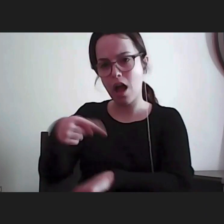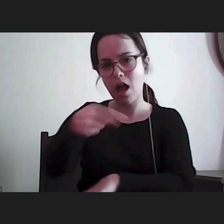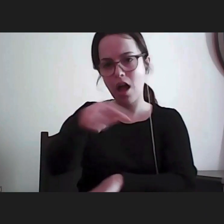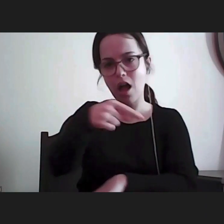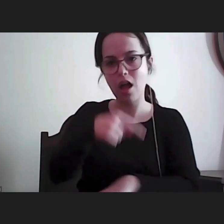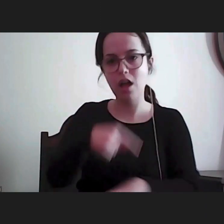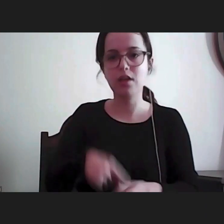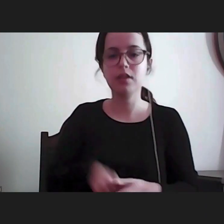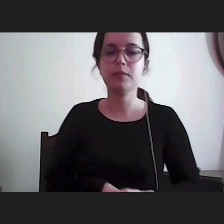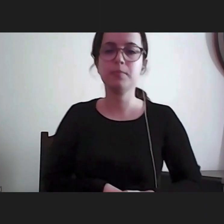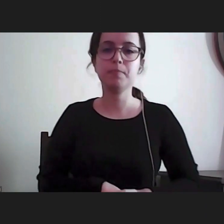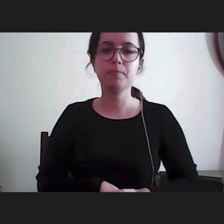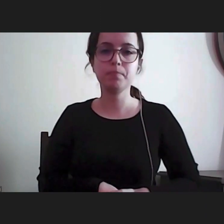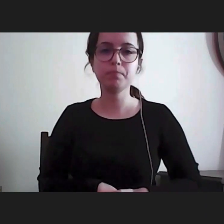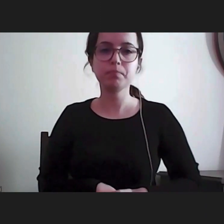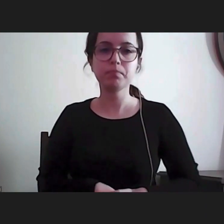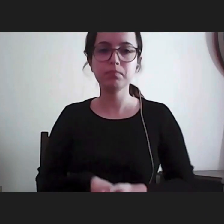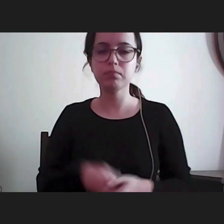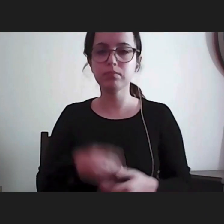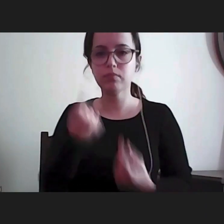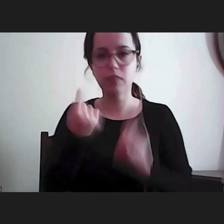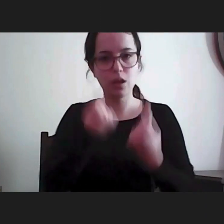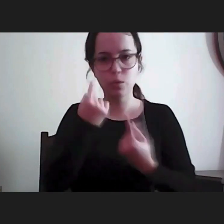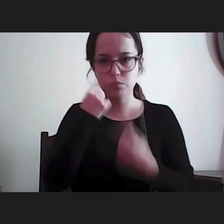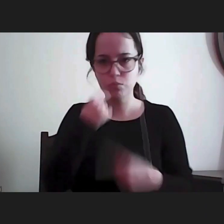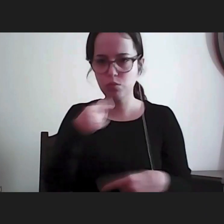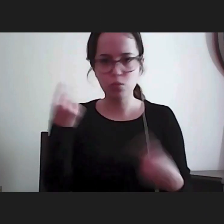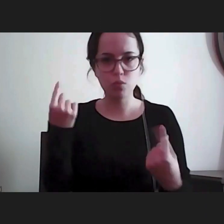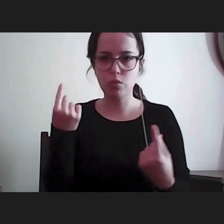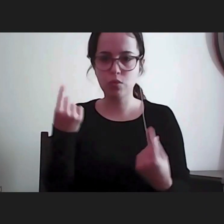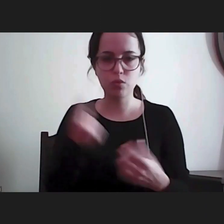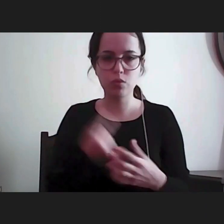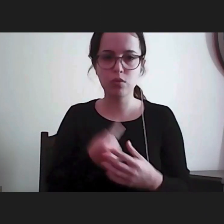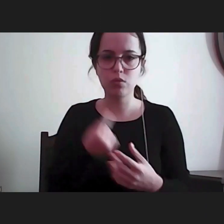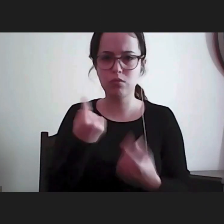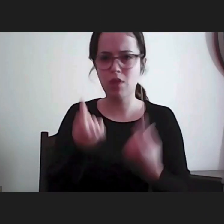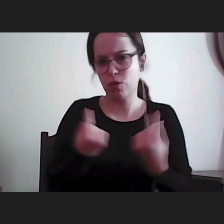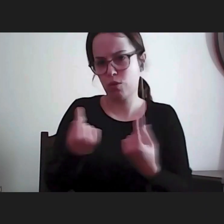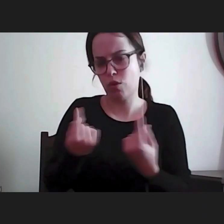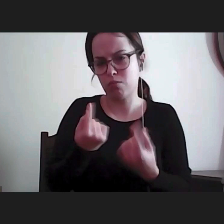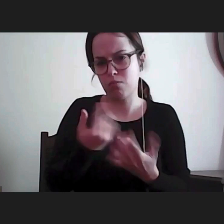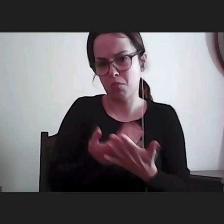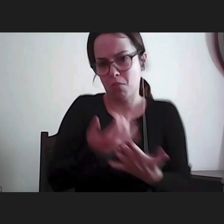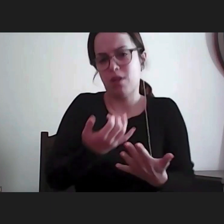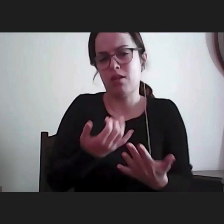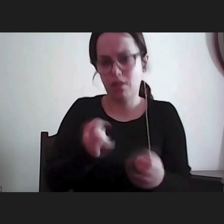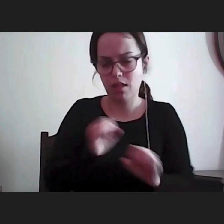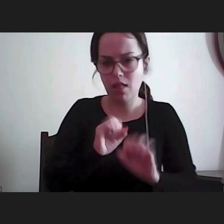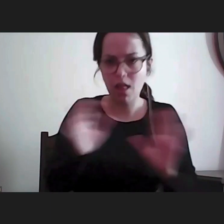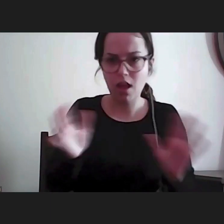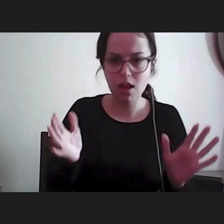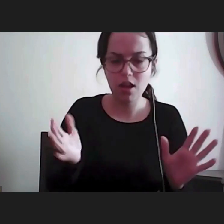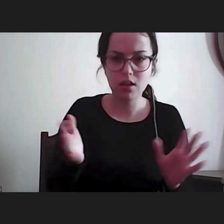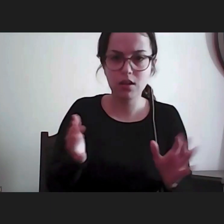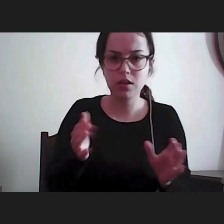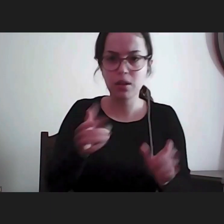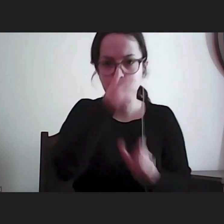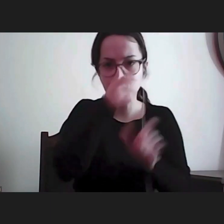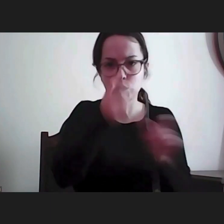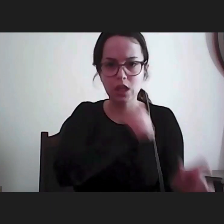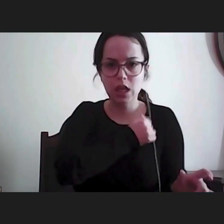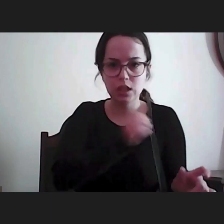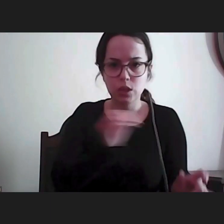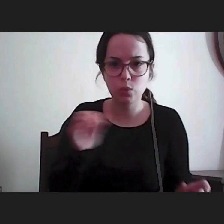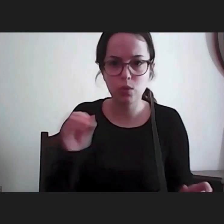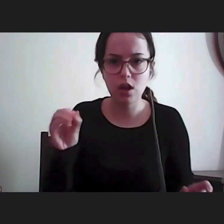Então, deixaria algumas, enfim, algumas que são bastante evidentes, como uma população sem abrigo, houve